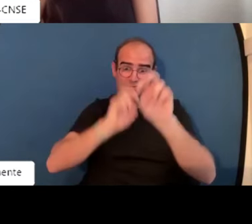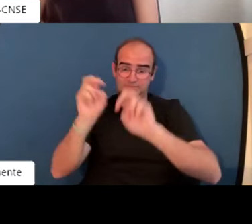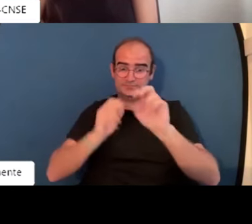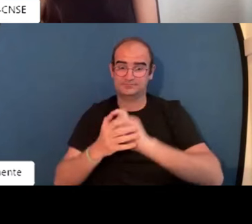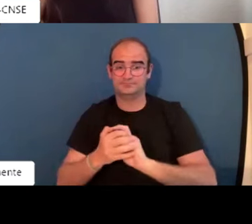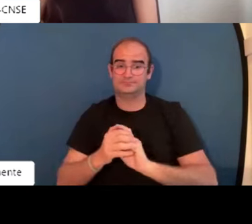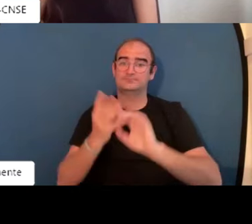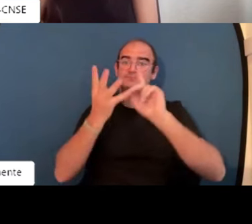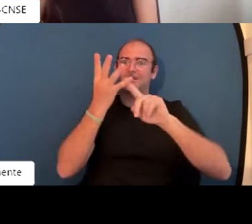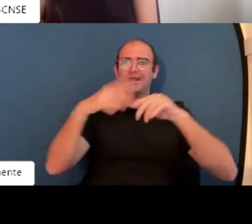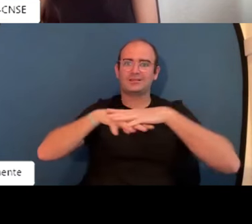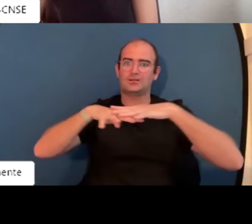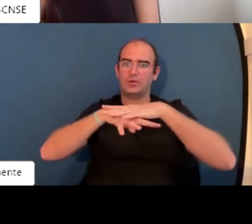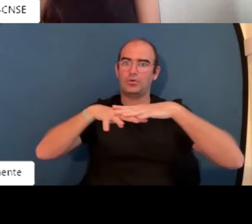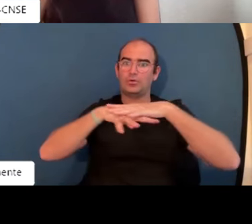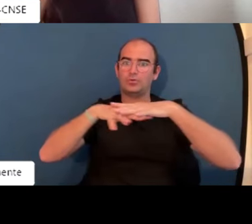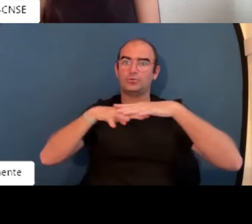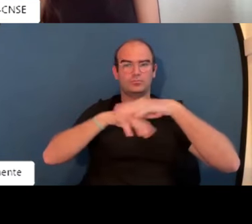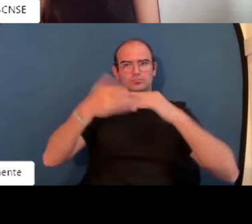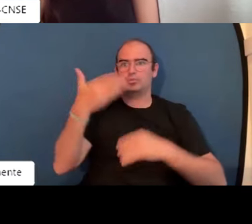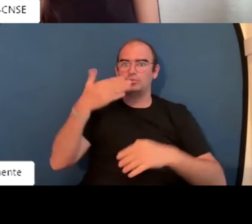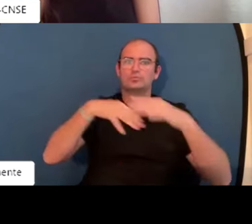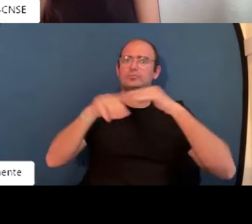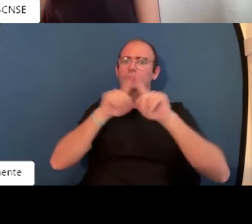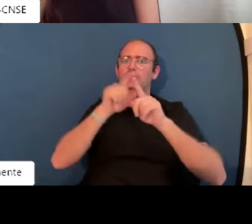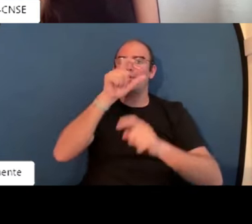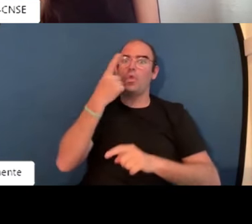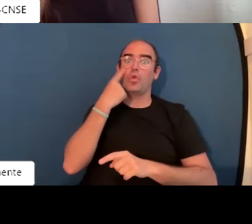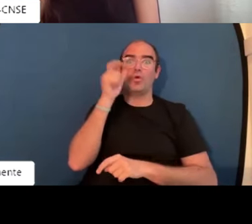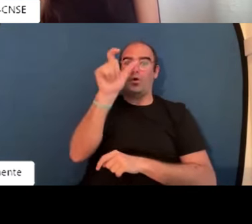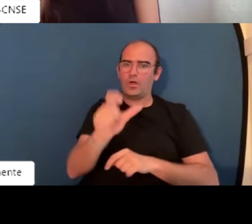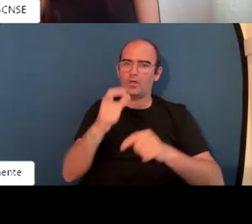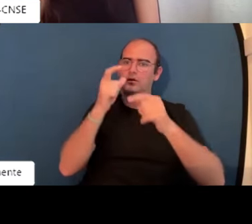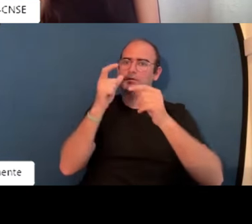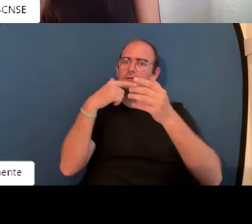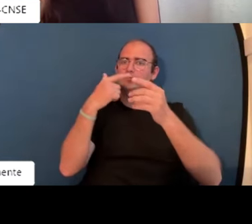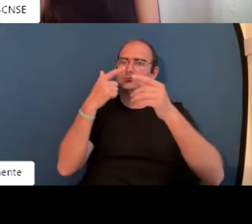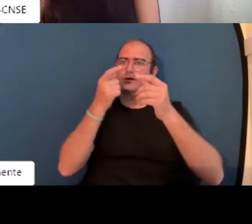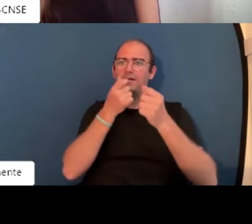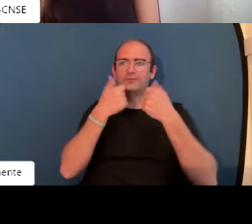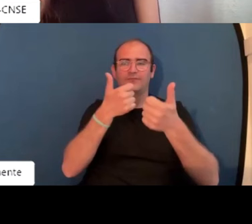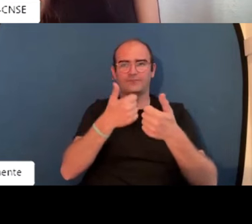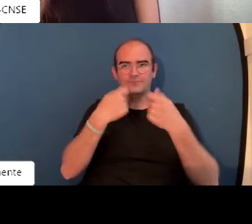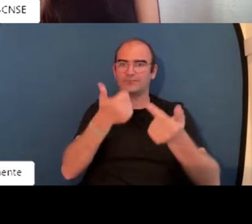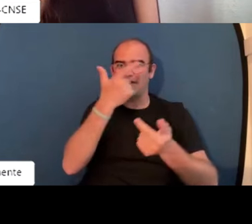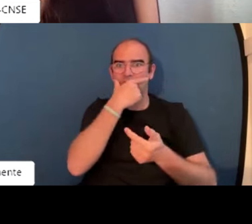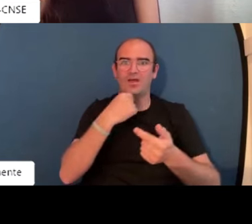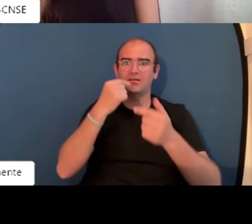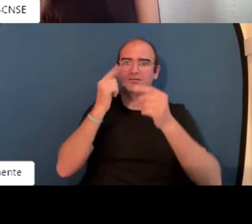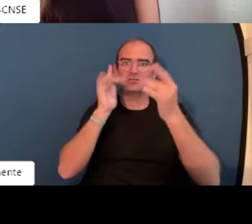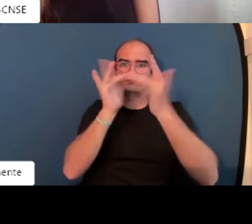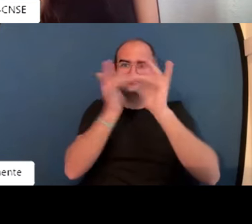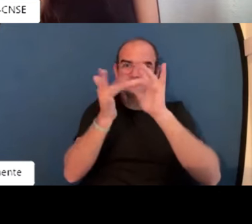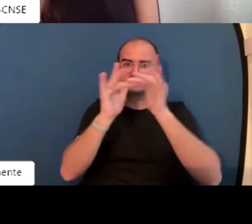la calle. Ahora toda la información está por internet. También es súper importante el estar en